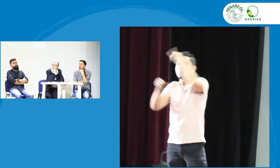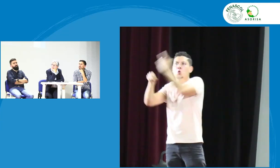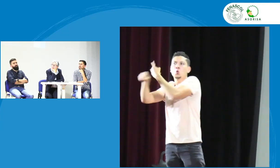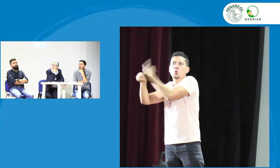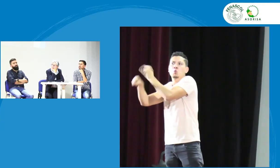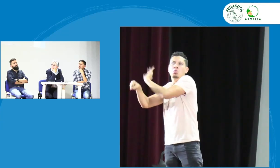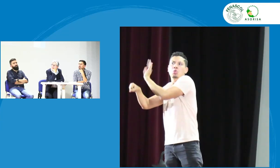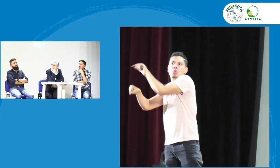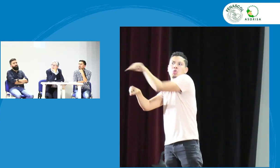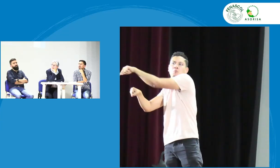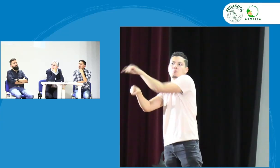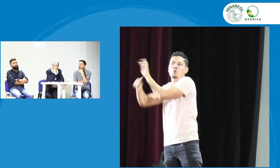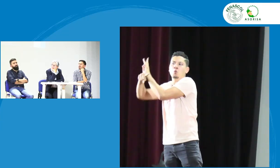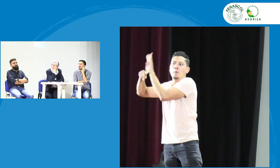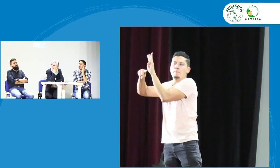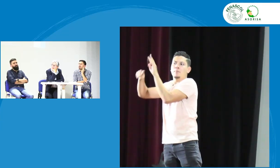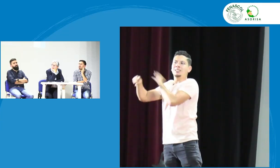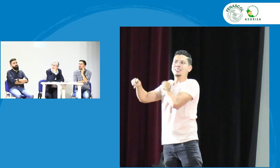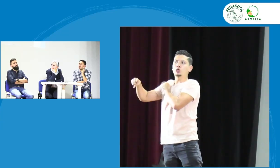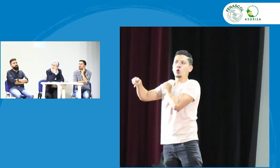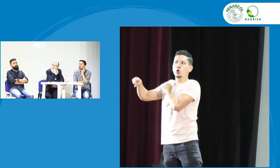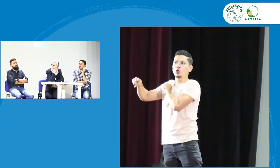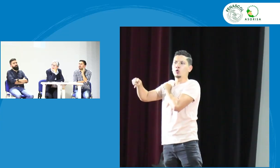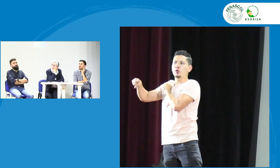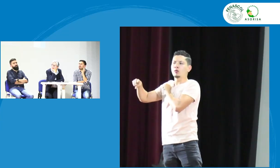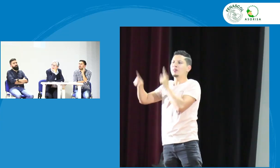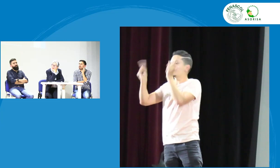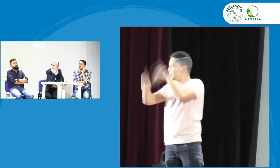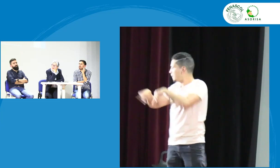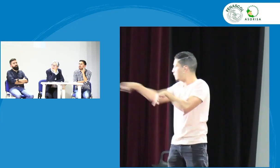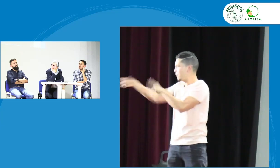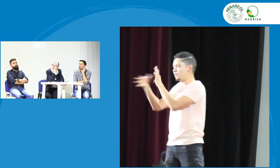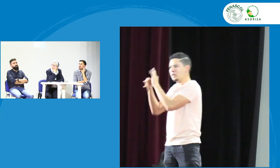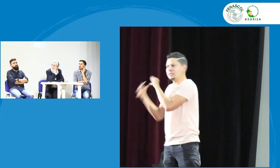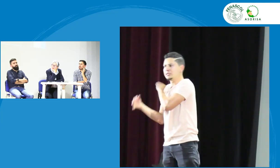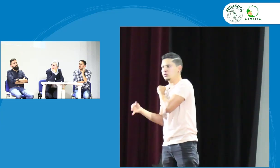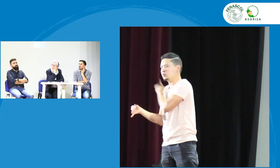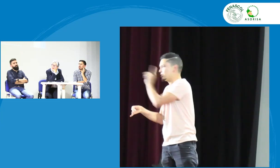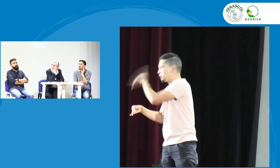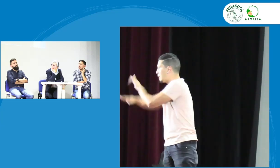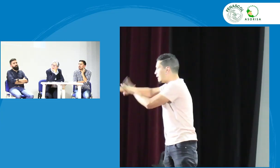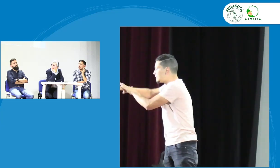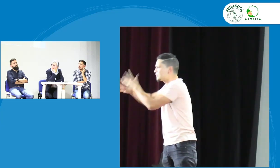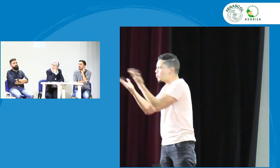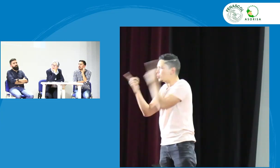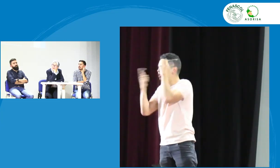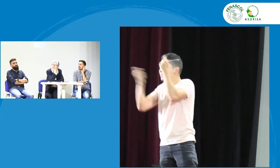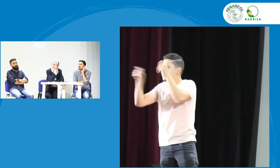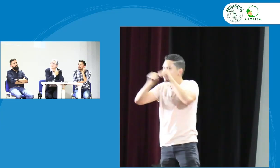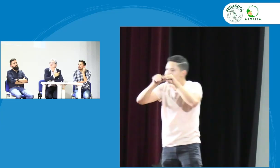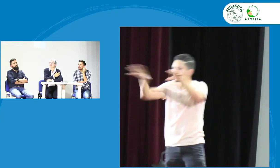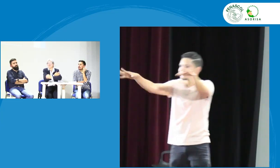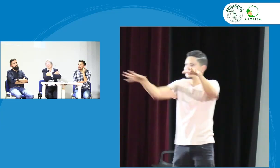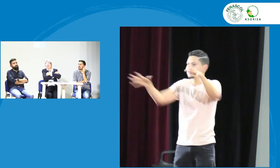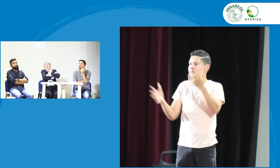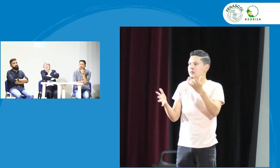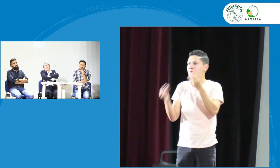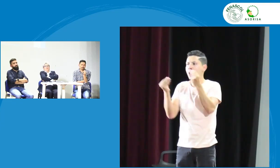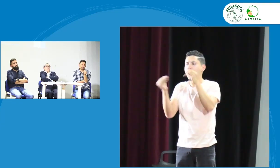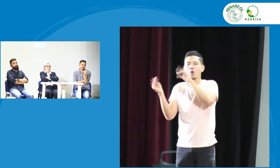hay contenidos relacionados pero no sé si la gran mayoría no se conozca es importante hacer